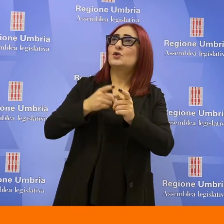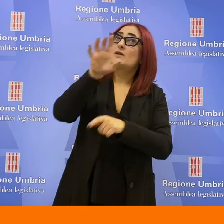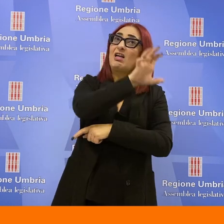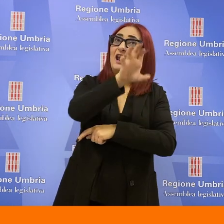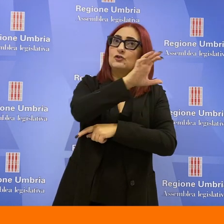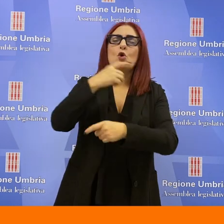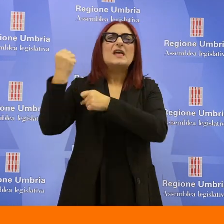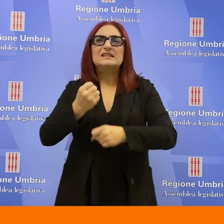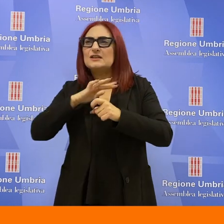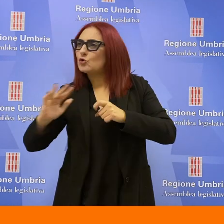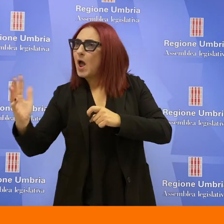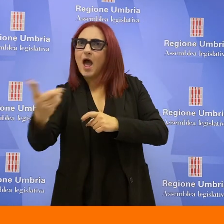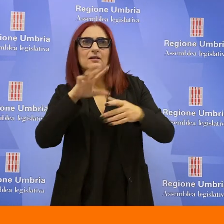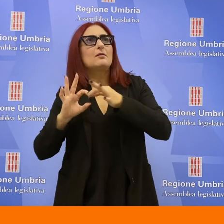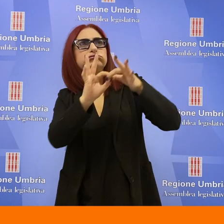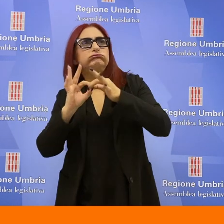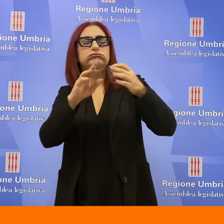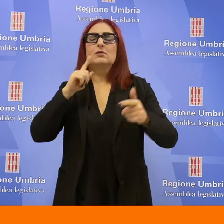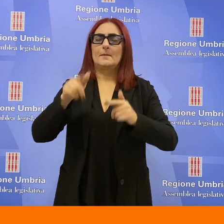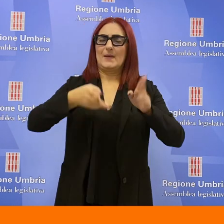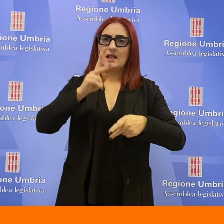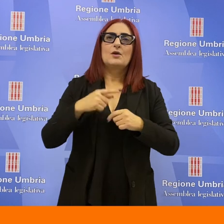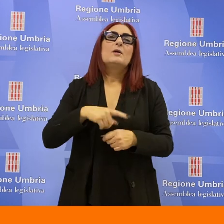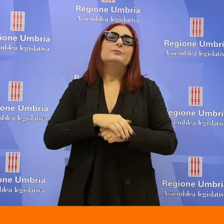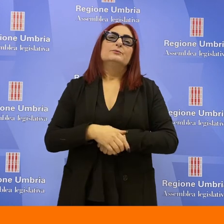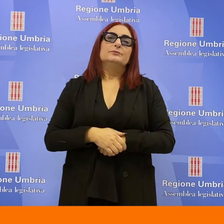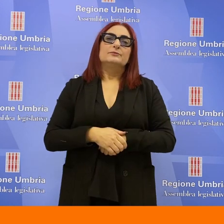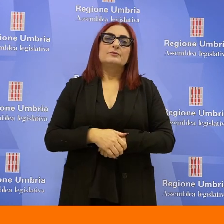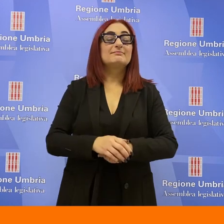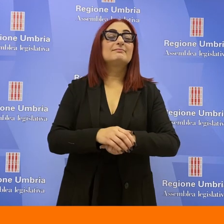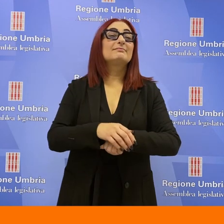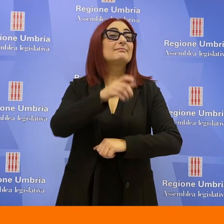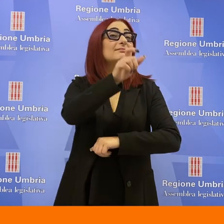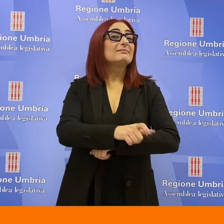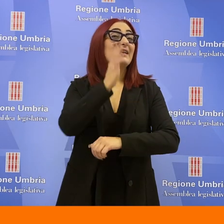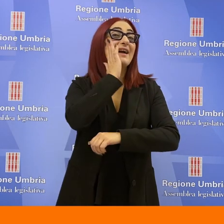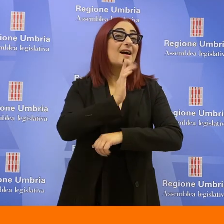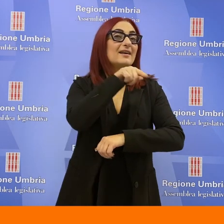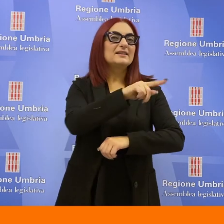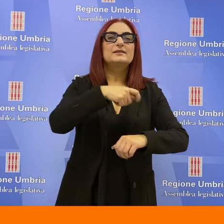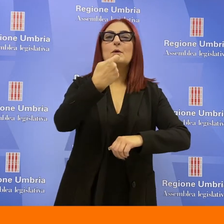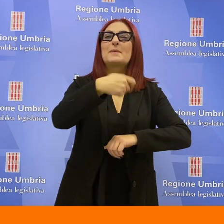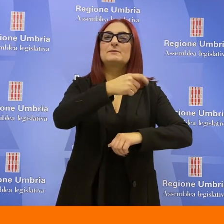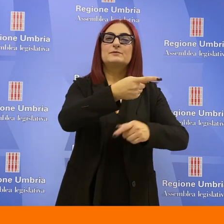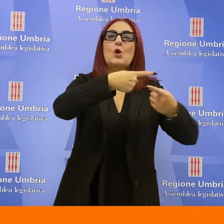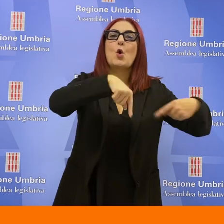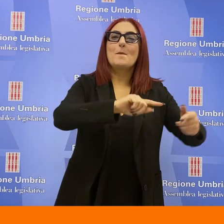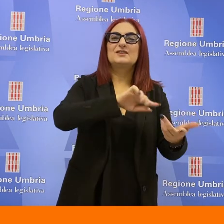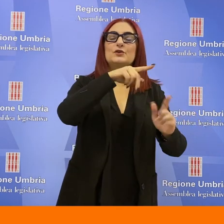valorizzazione dei rapporti tra la regione e con ogni altro livello istituzionale. Daniele Carissimi, presidente della Commissione per le